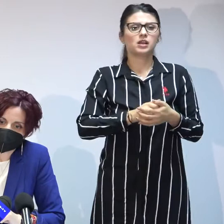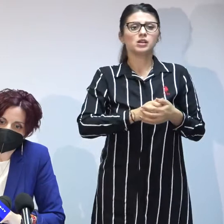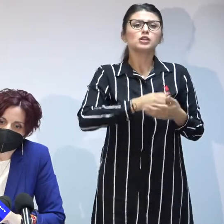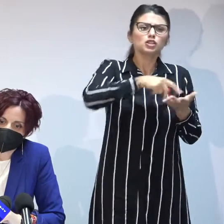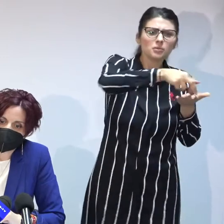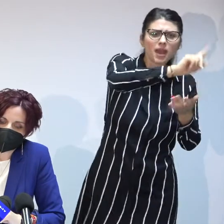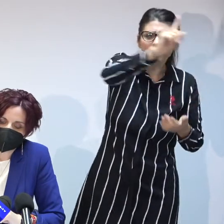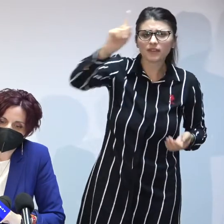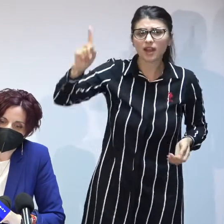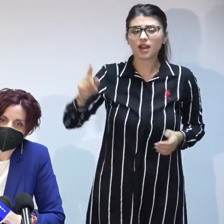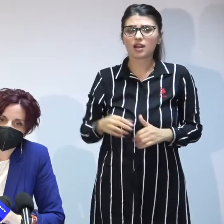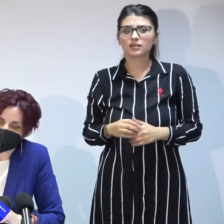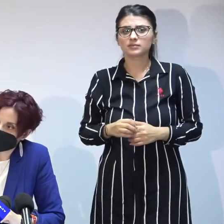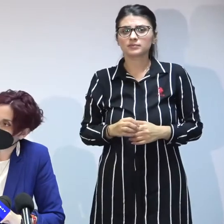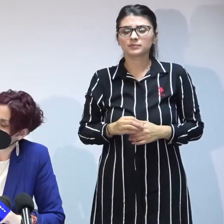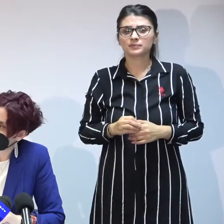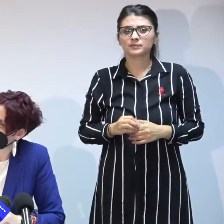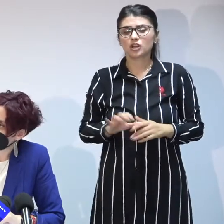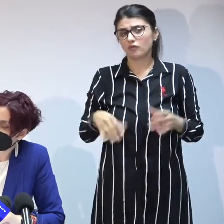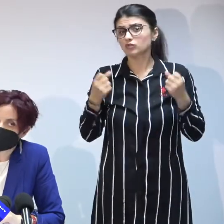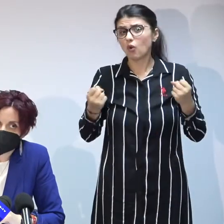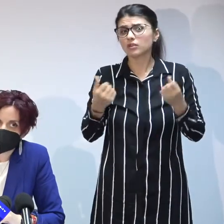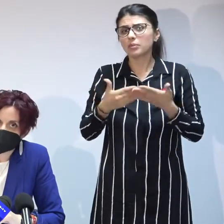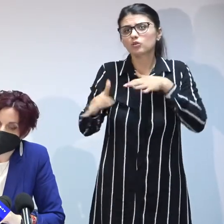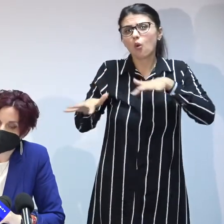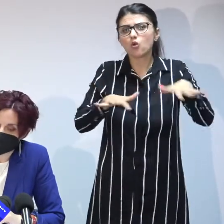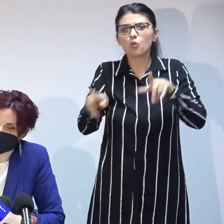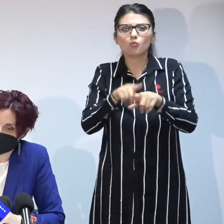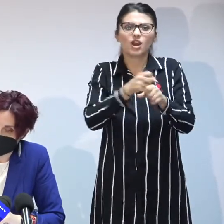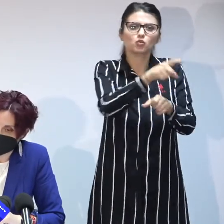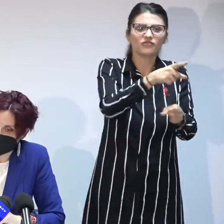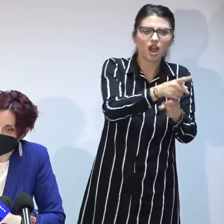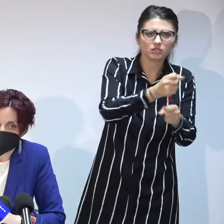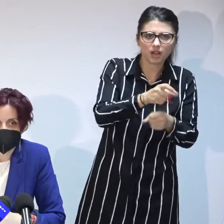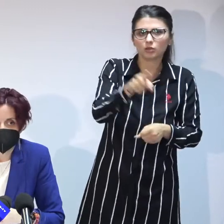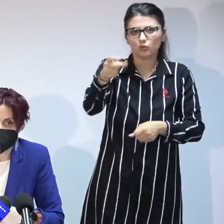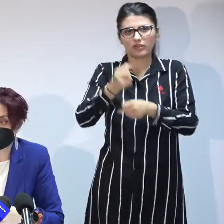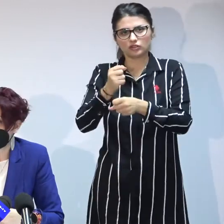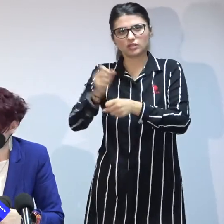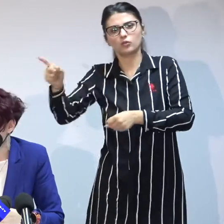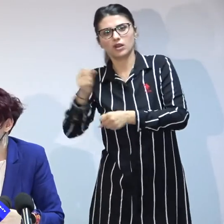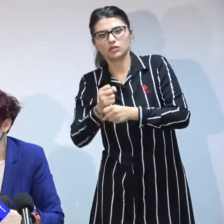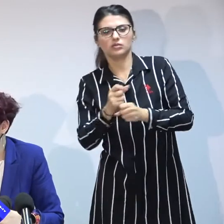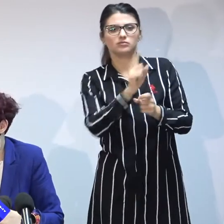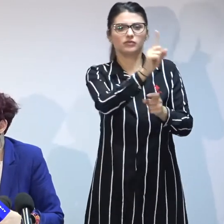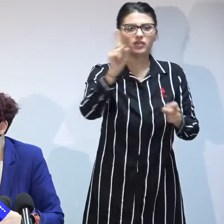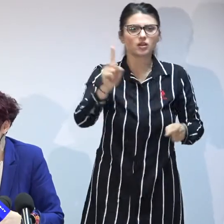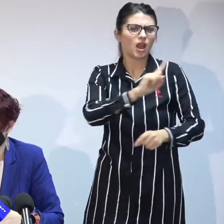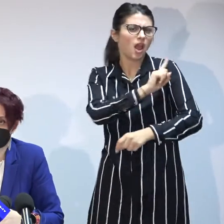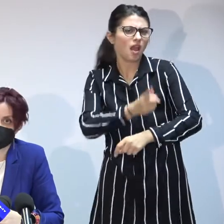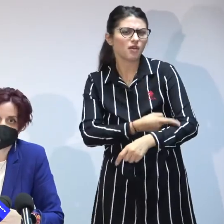de a a coordona implementarea acestui acestui plan un efort supraomenesc în